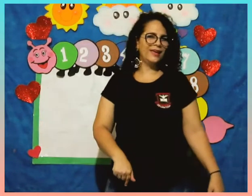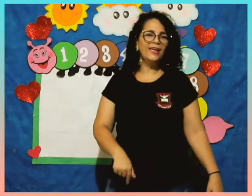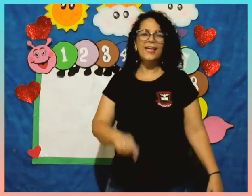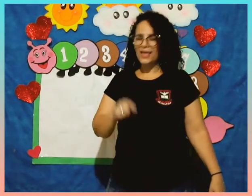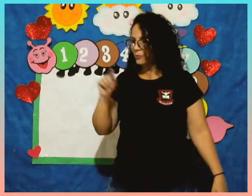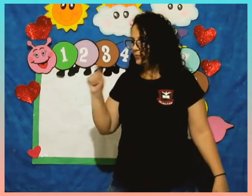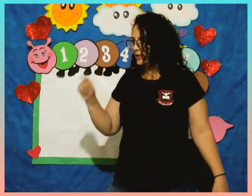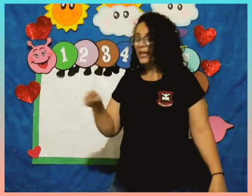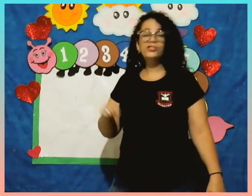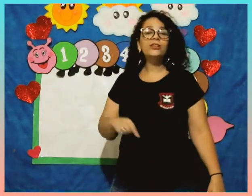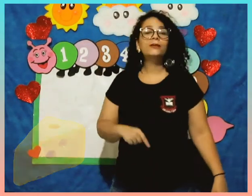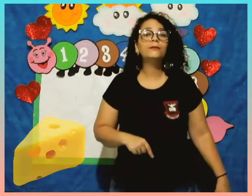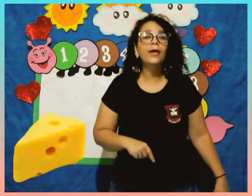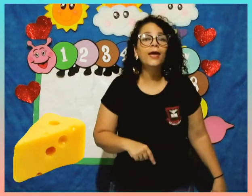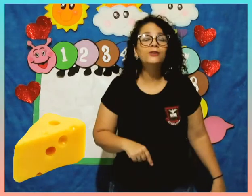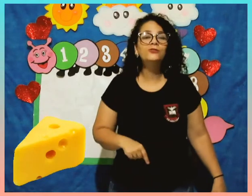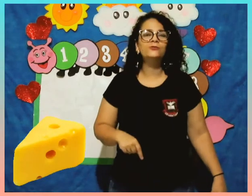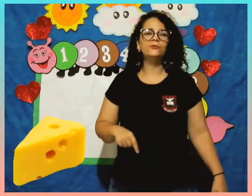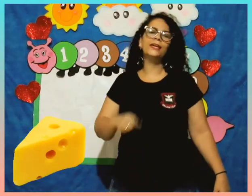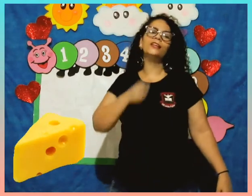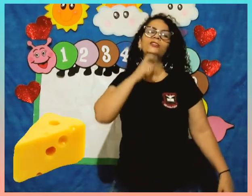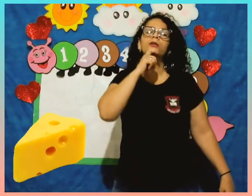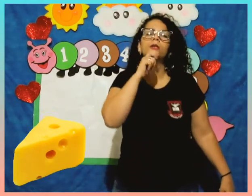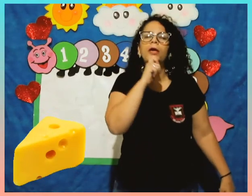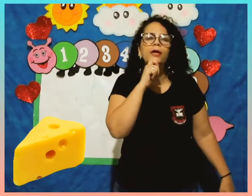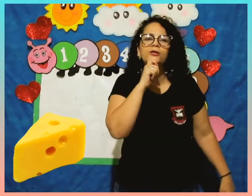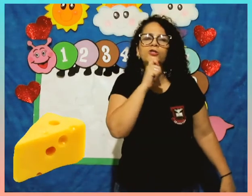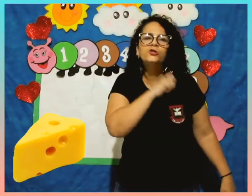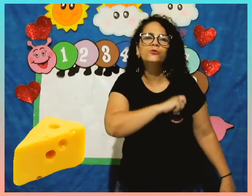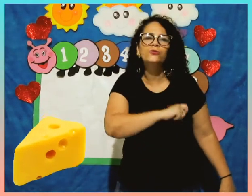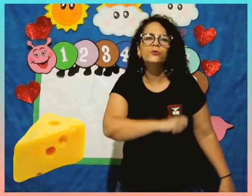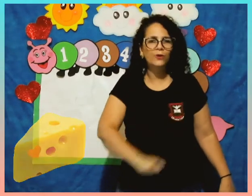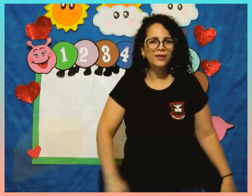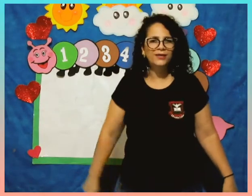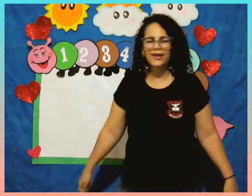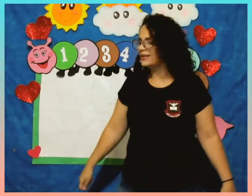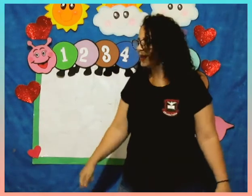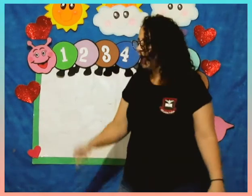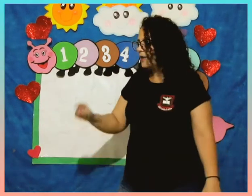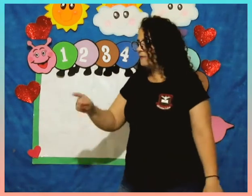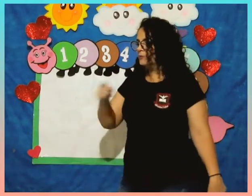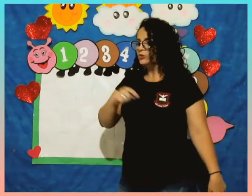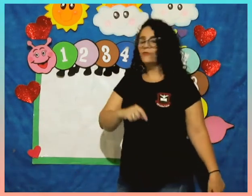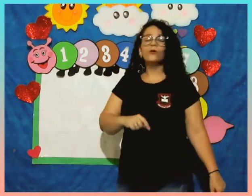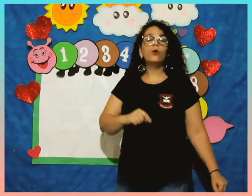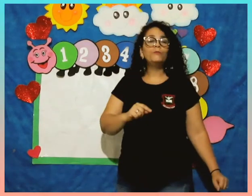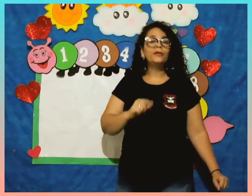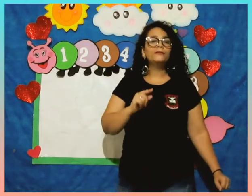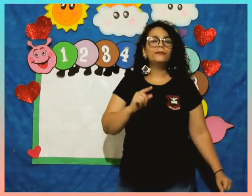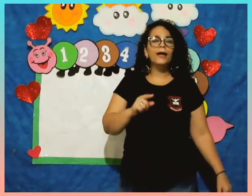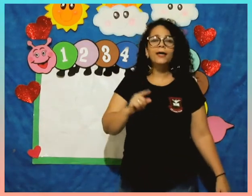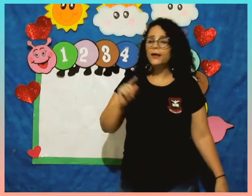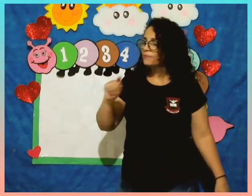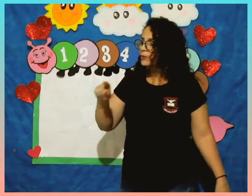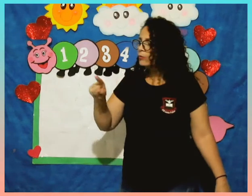O Q de queijo, o Q de queixo, ok? Vamos completar a